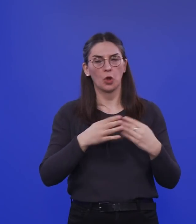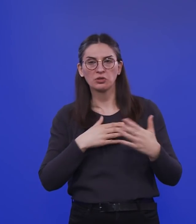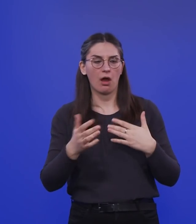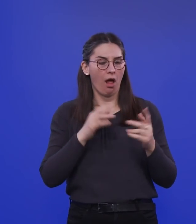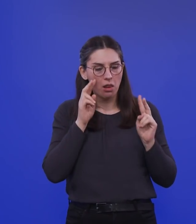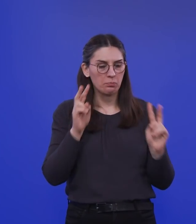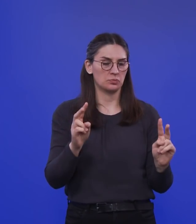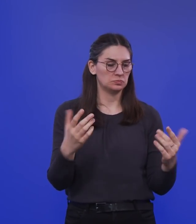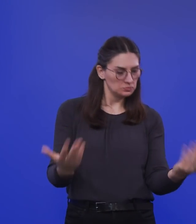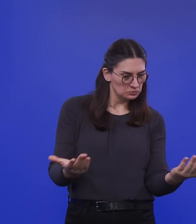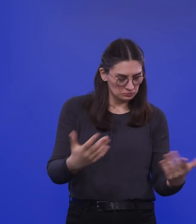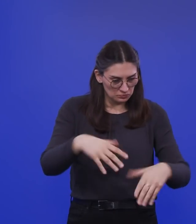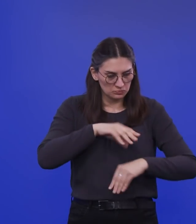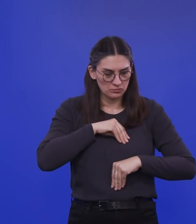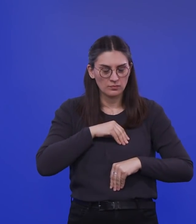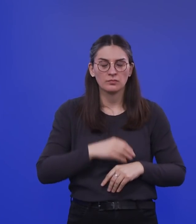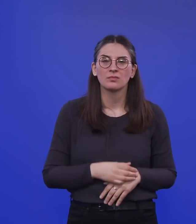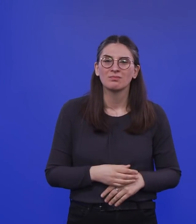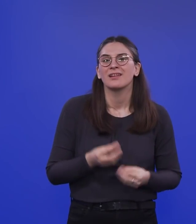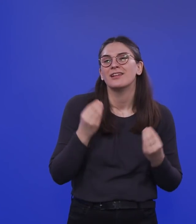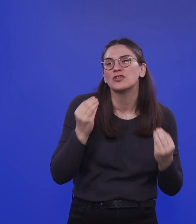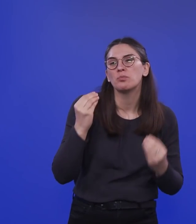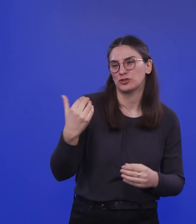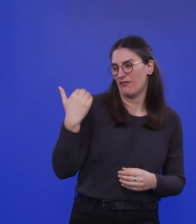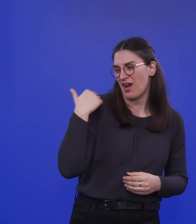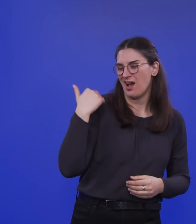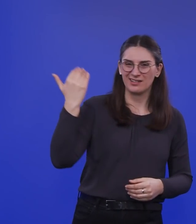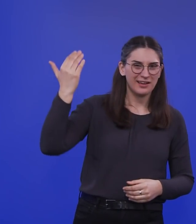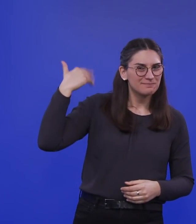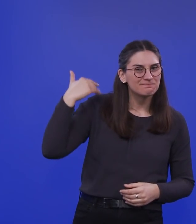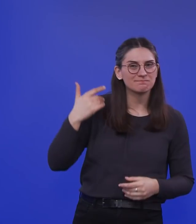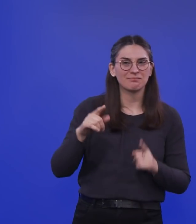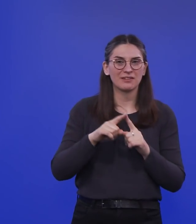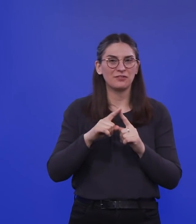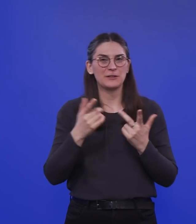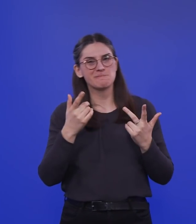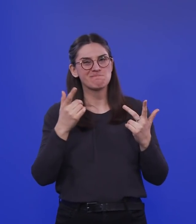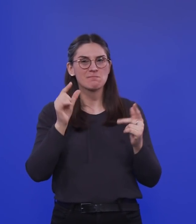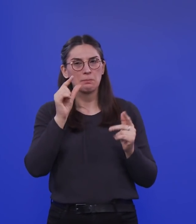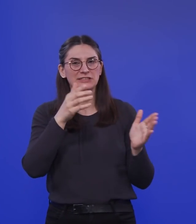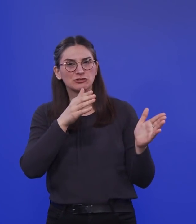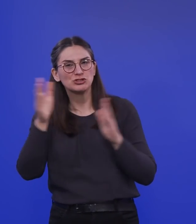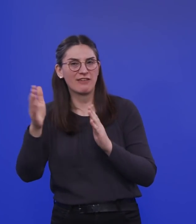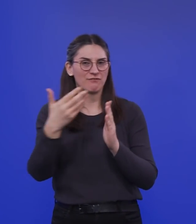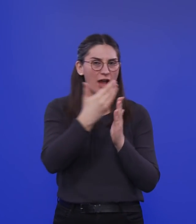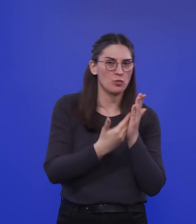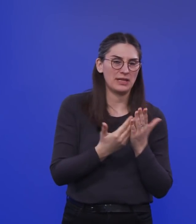Also man hat, glaube ich, in der Vergangenheit häufig eine etwas irreführende Argumentation gehabt, die